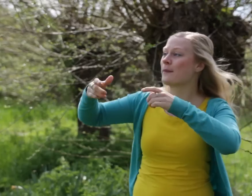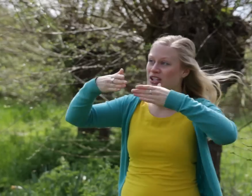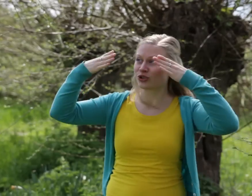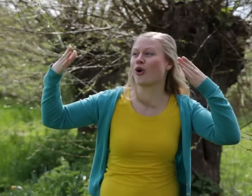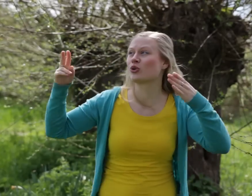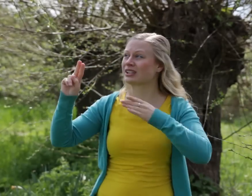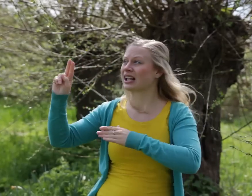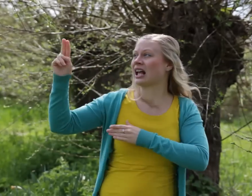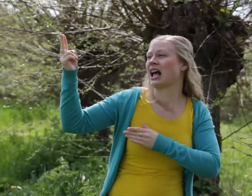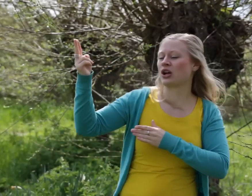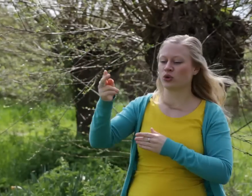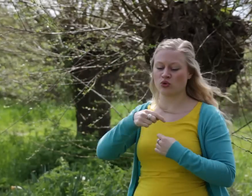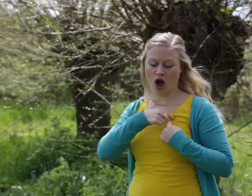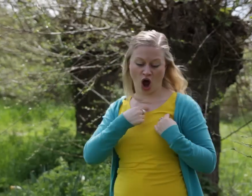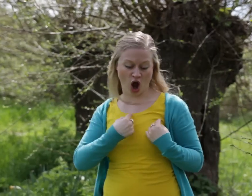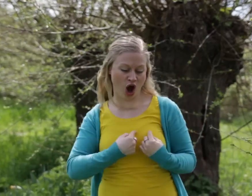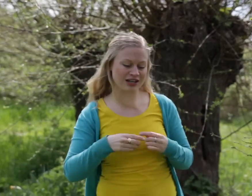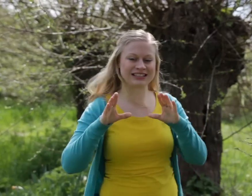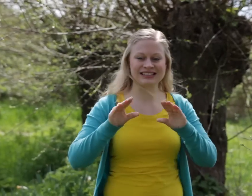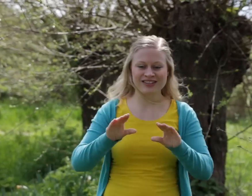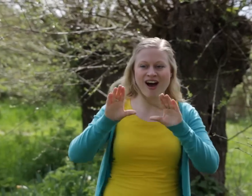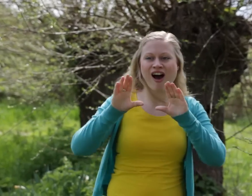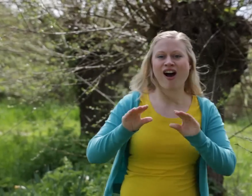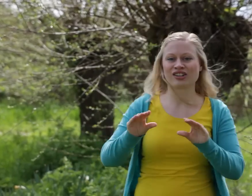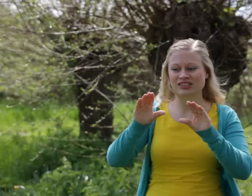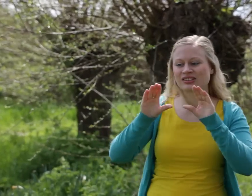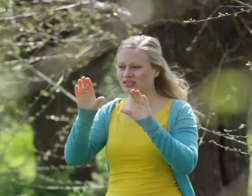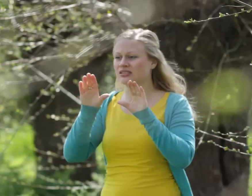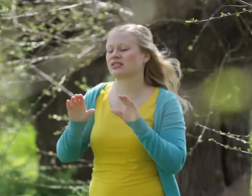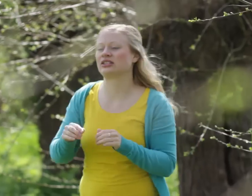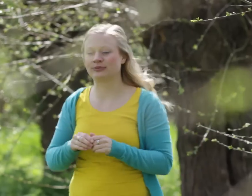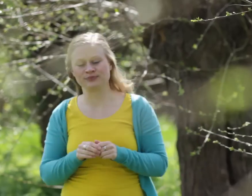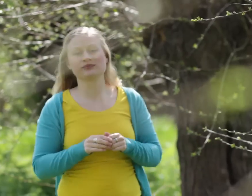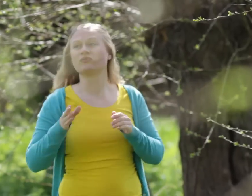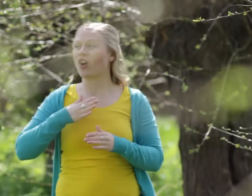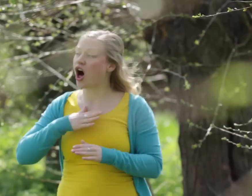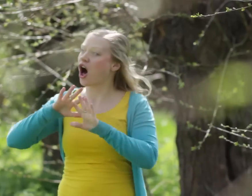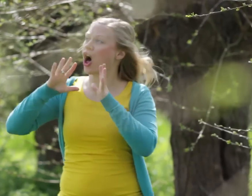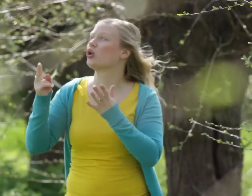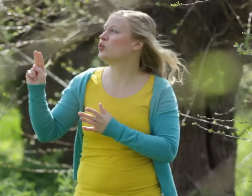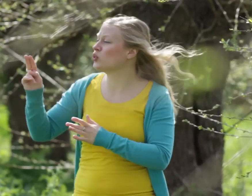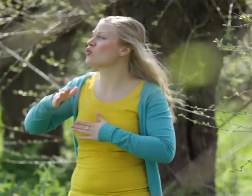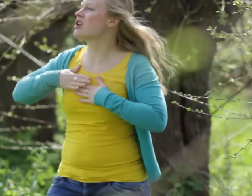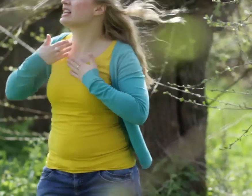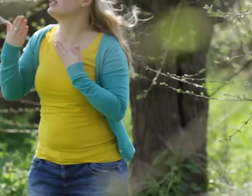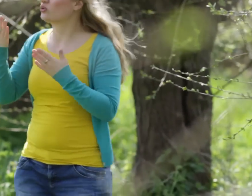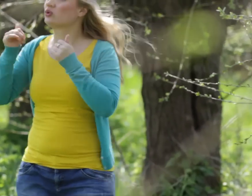naam is groot en uw hart is zacht Van al uw goedheid